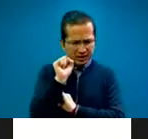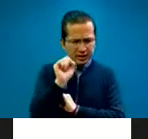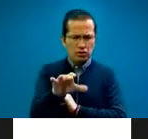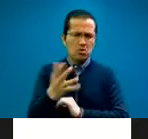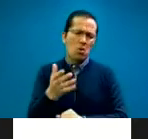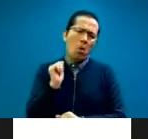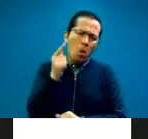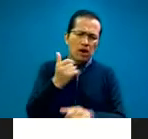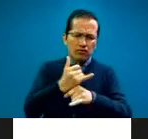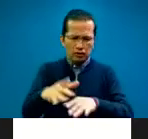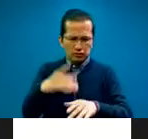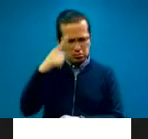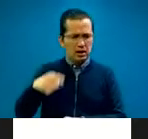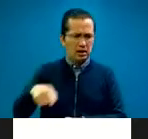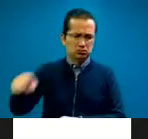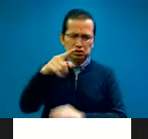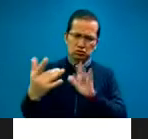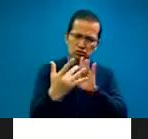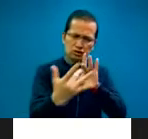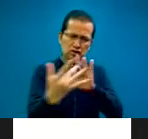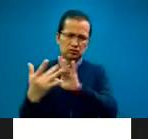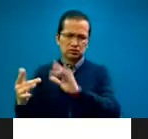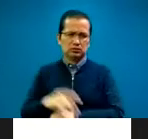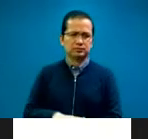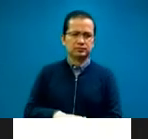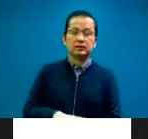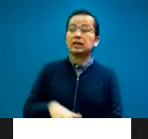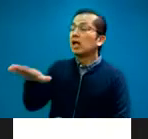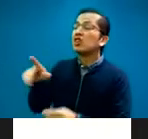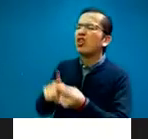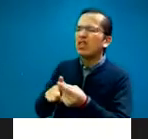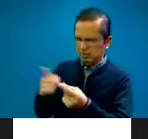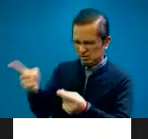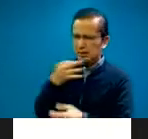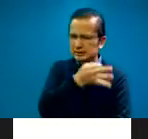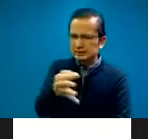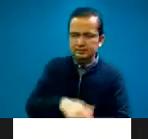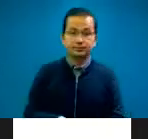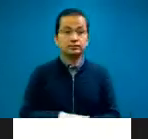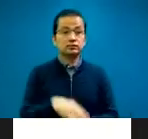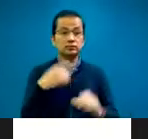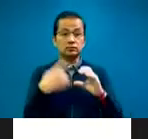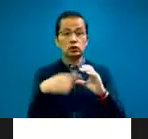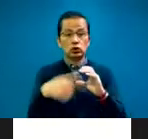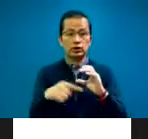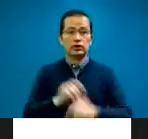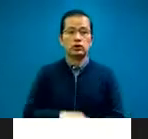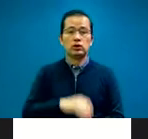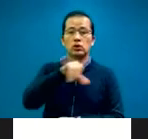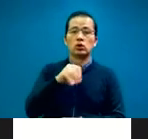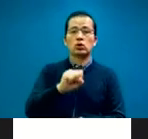de contacto. Así es de que encantado. Dícelos rapidísimo. ¿Dónde te encuentran? Mi correo electrónico, jose